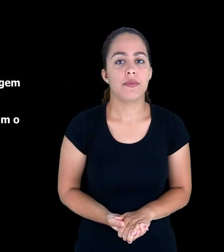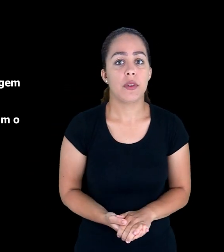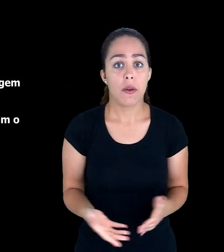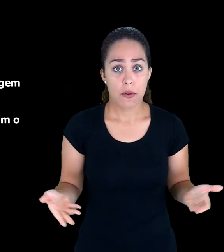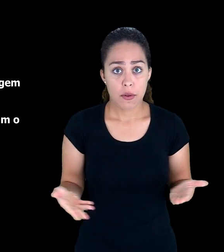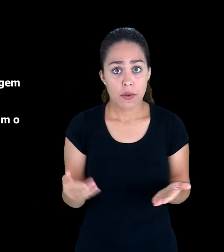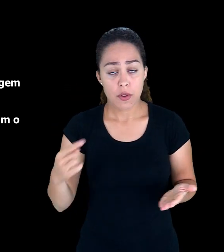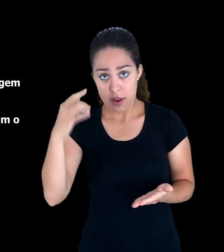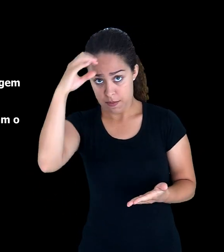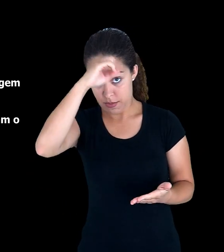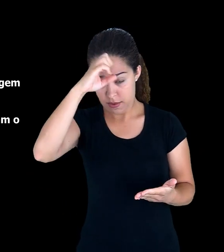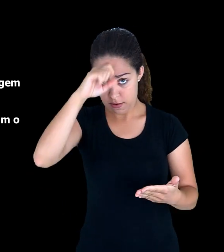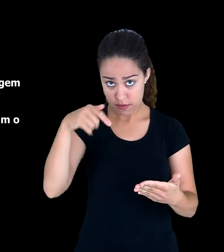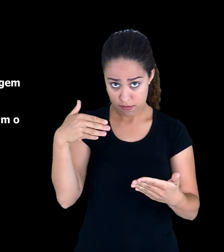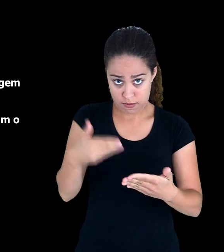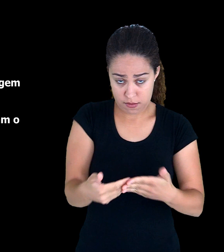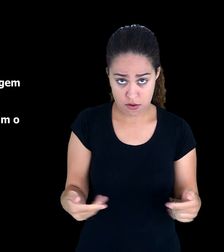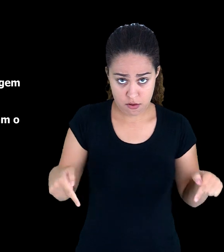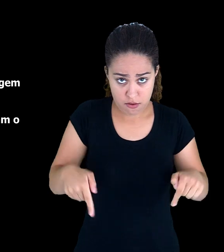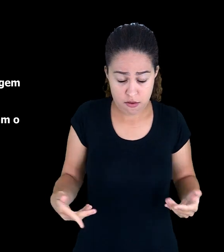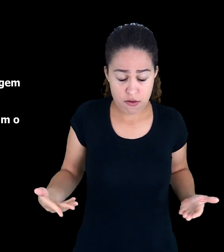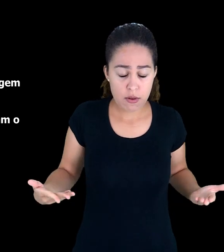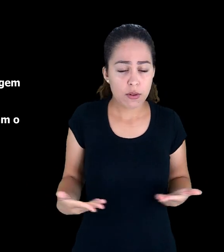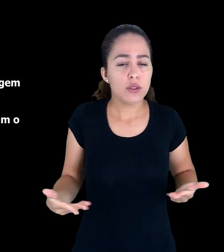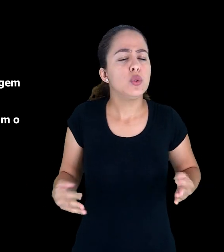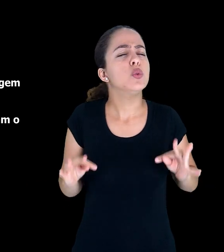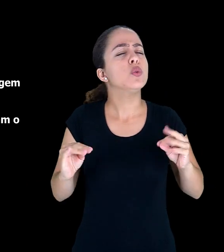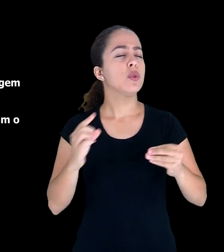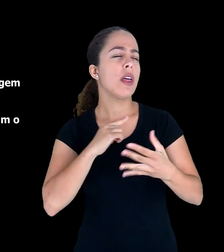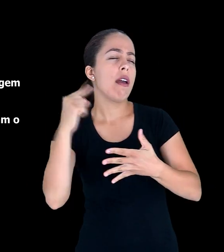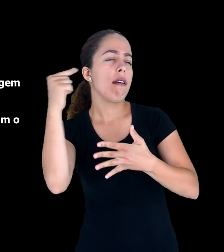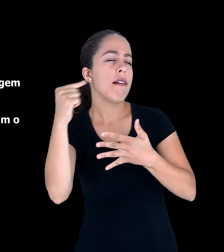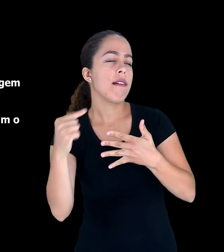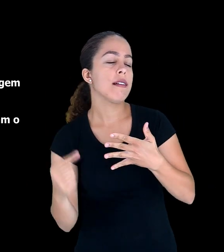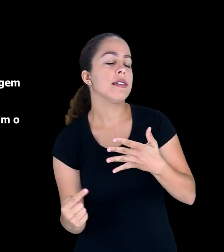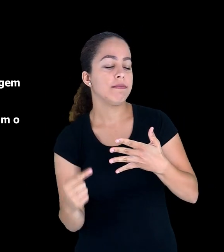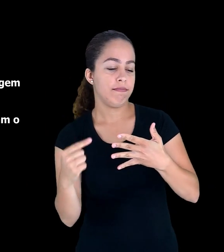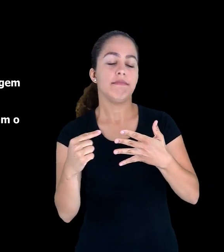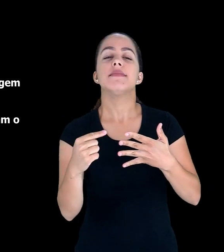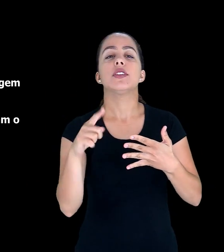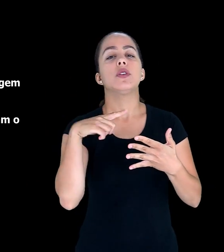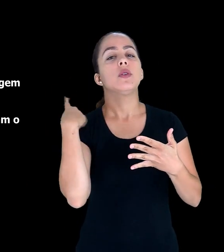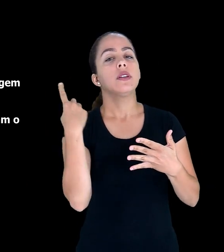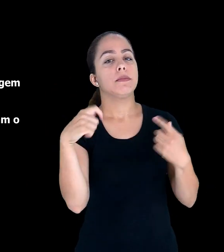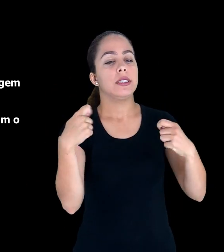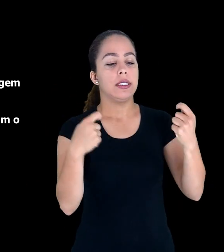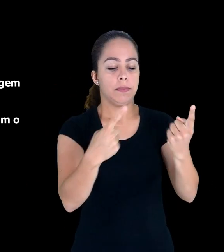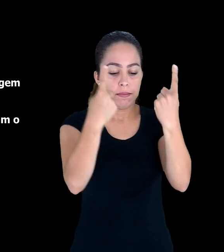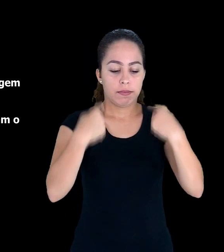atualmente? Todas essas são questões que nós educadores precisamos nos fazer.